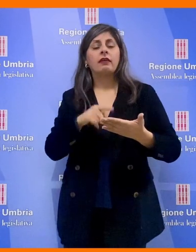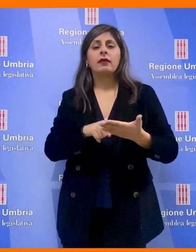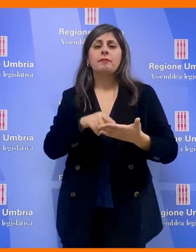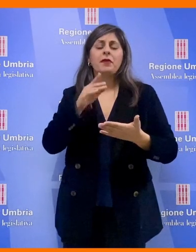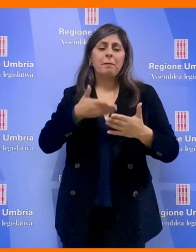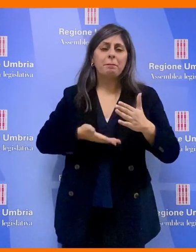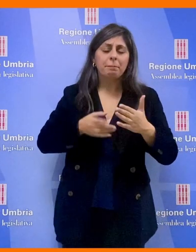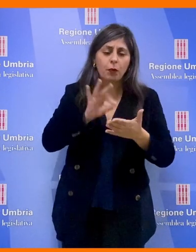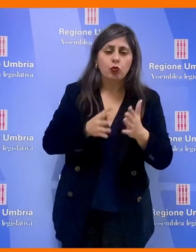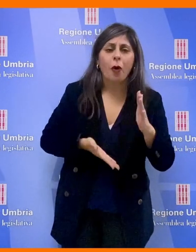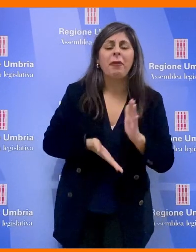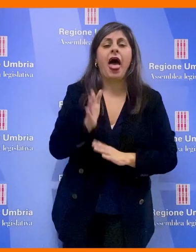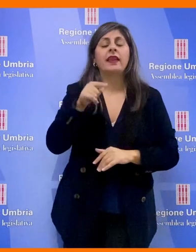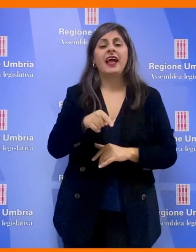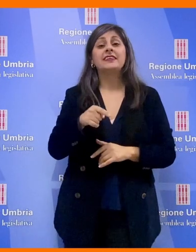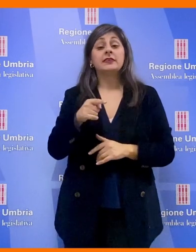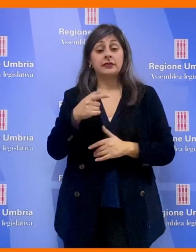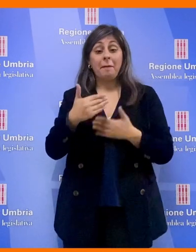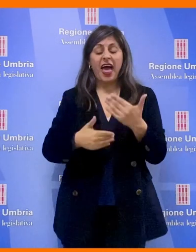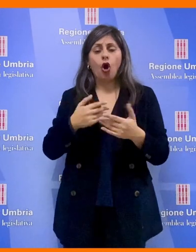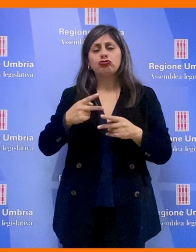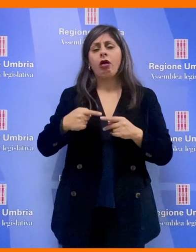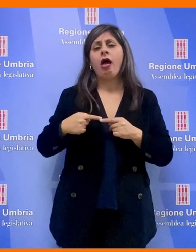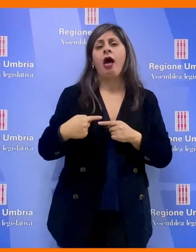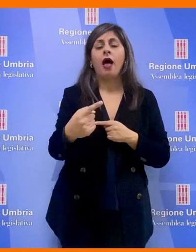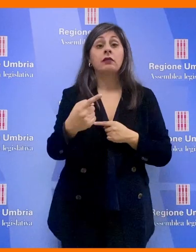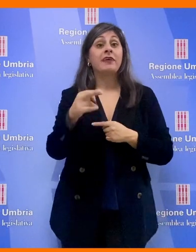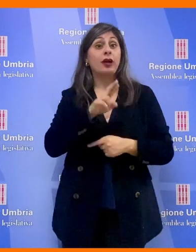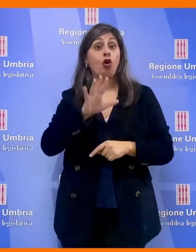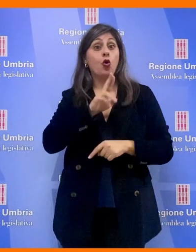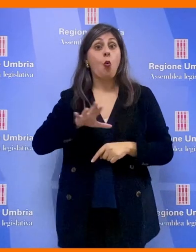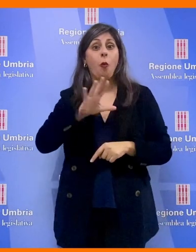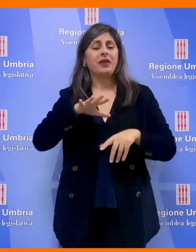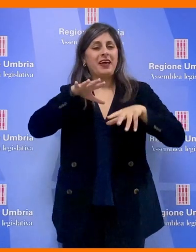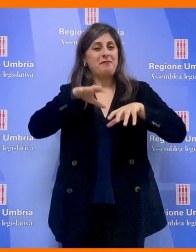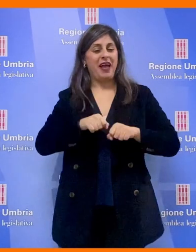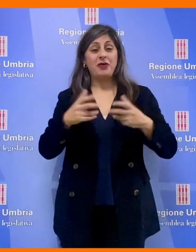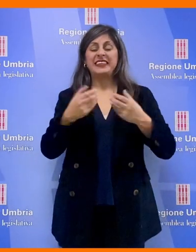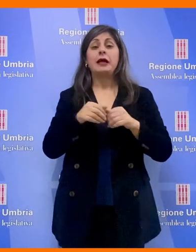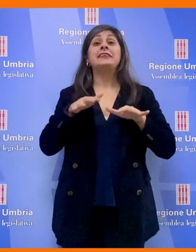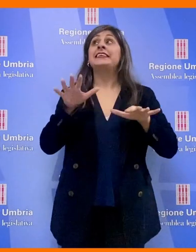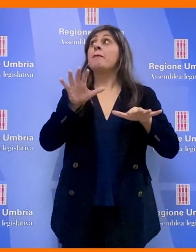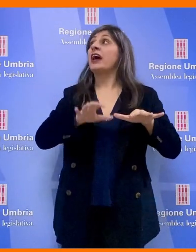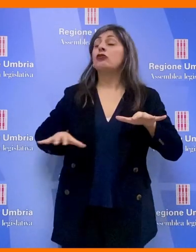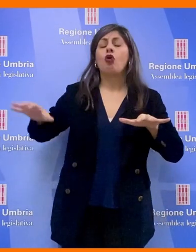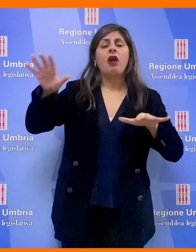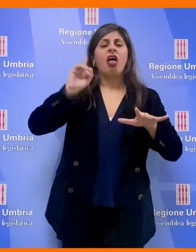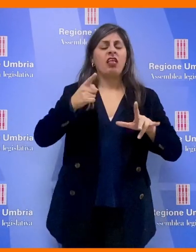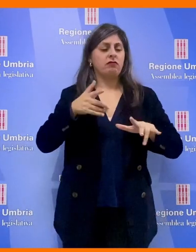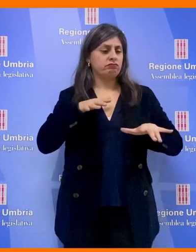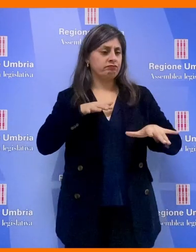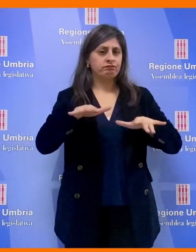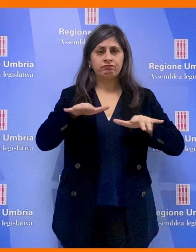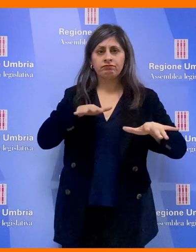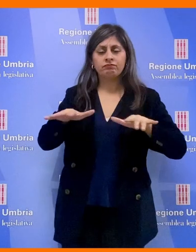percorso pluriennale che vedrà la regione Umbria impegnata insieme a tutto il sistema regionale nell'attuazione di azioni in grado di